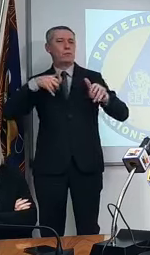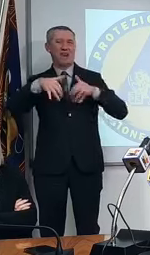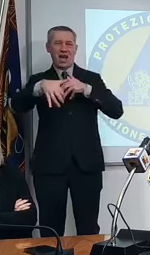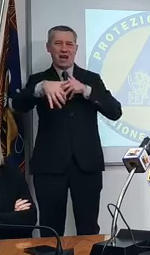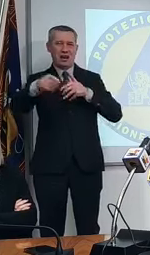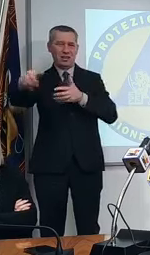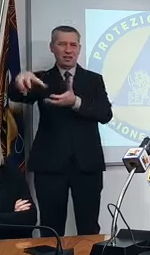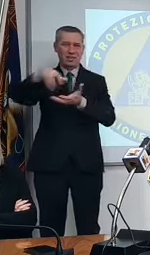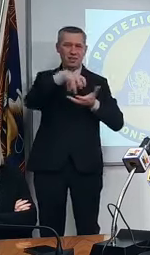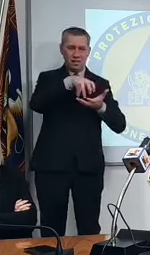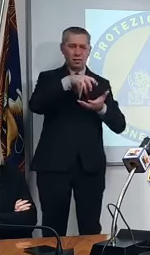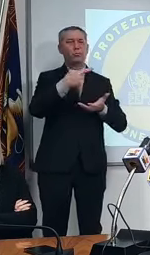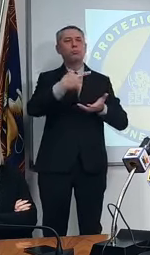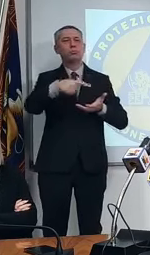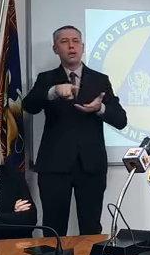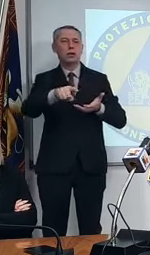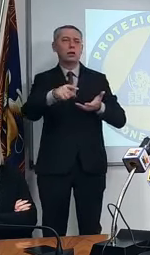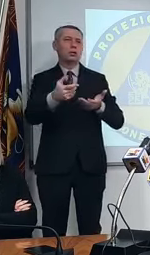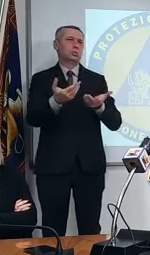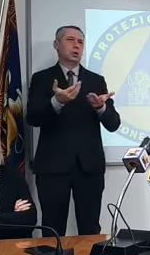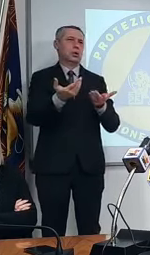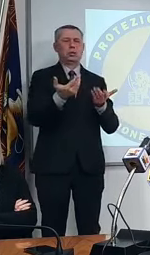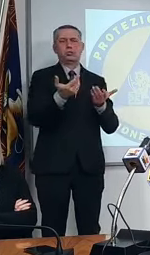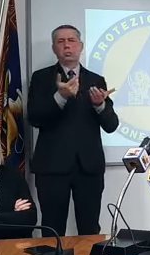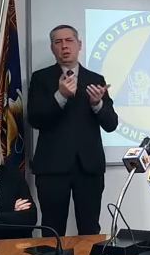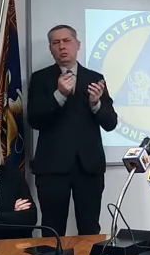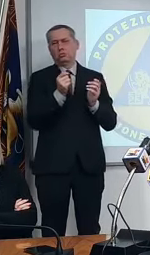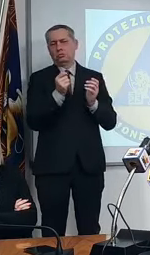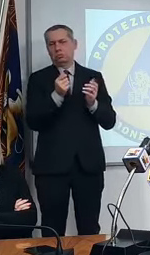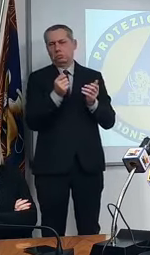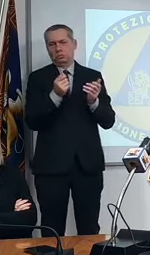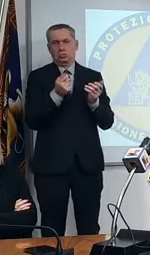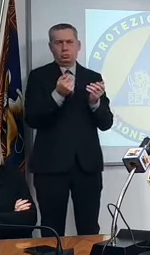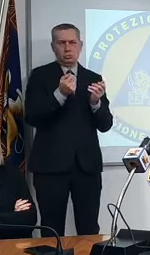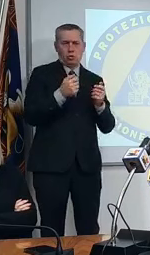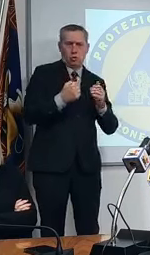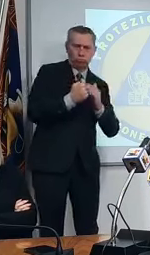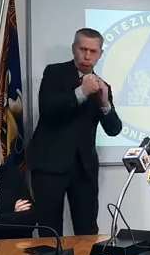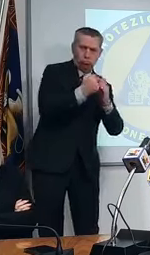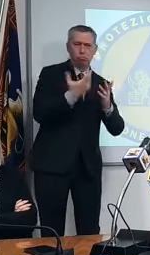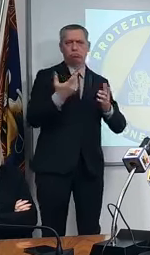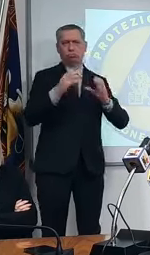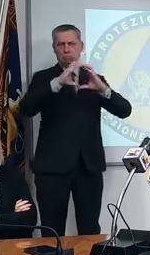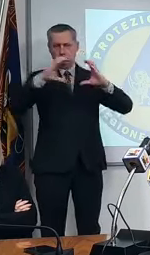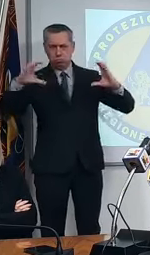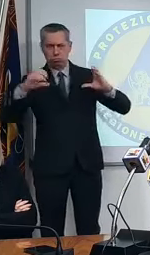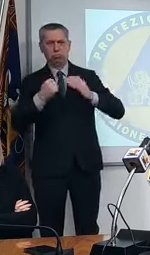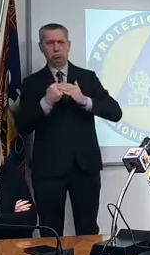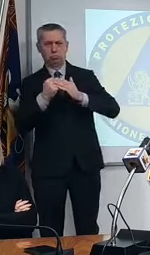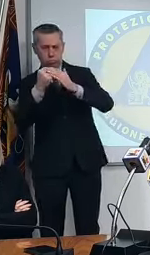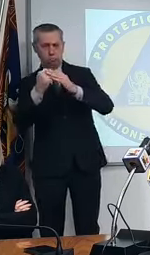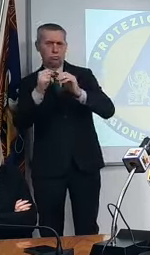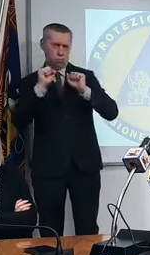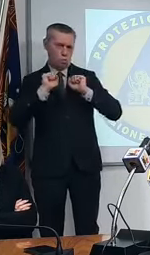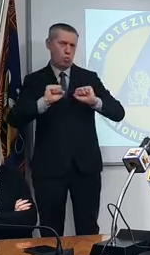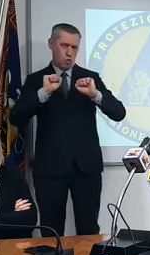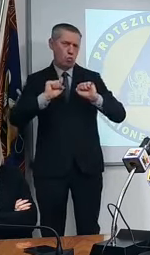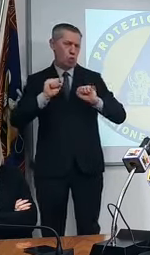non per far comprare monopatti in altre monate del genere ne veniamo fuori ne dobbiamo venire fuori